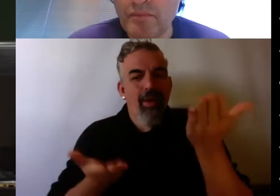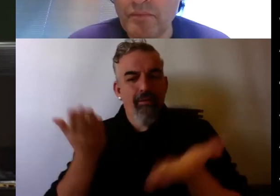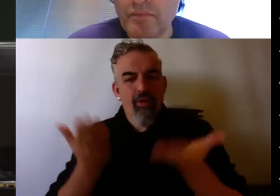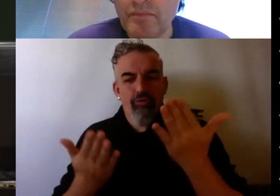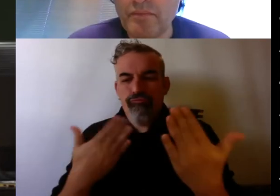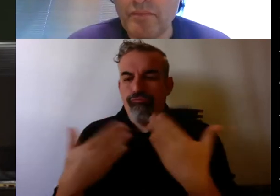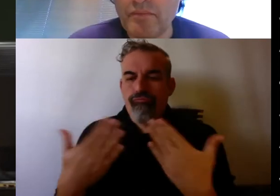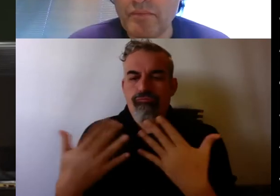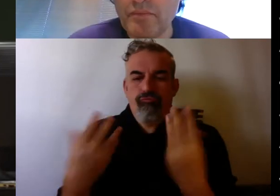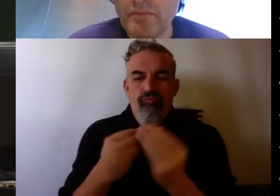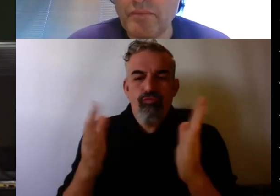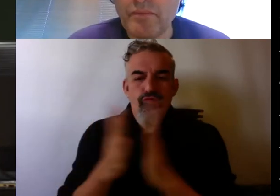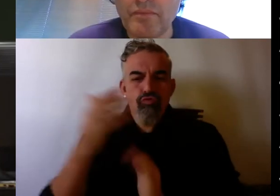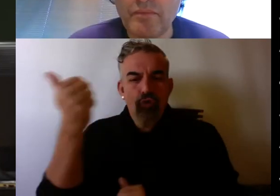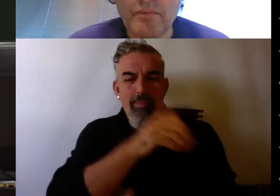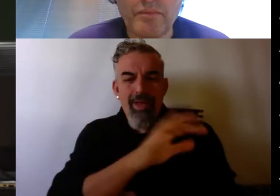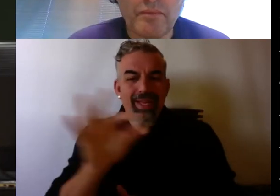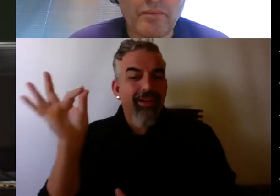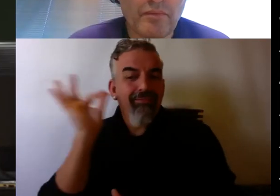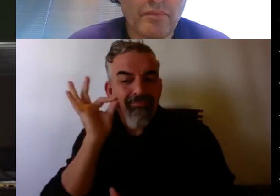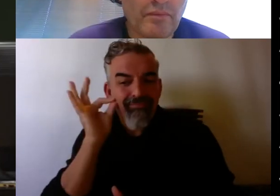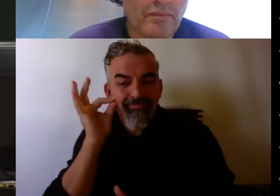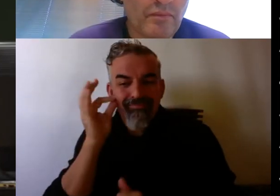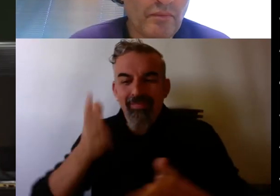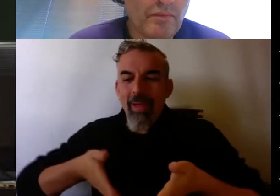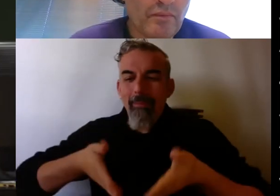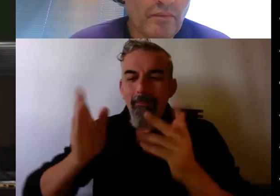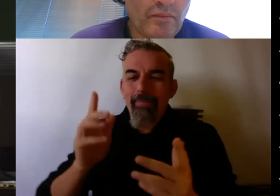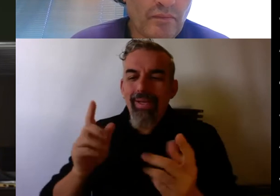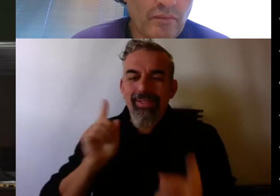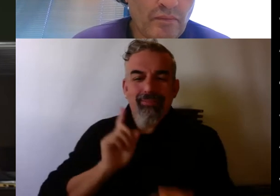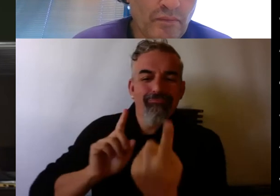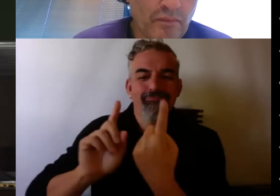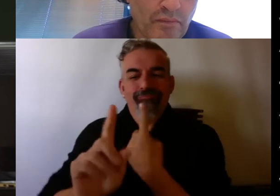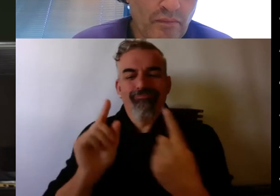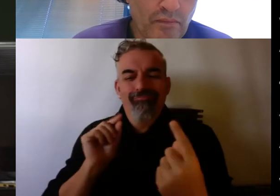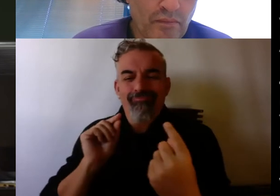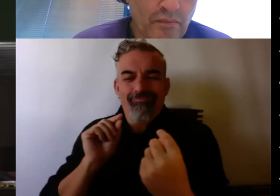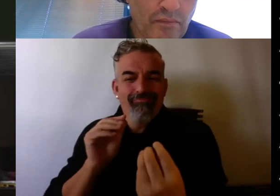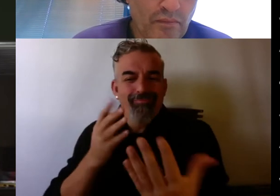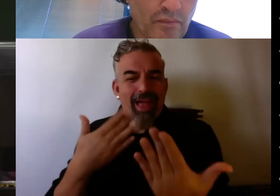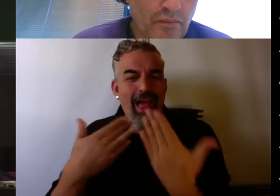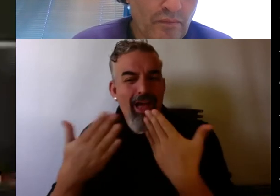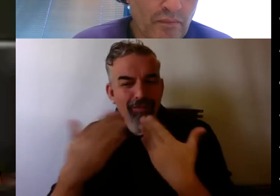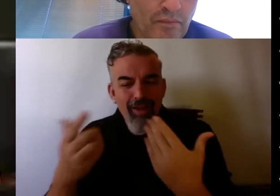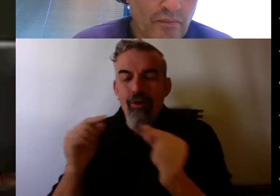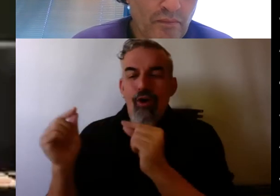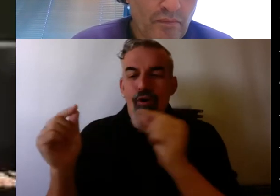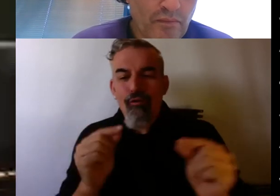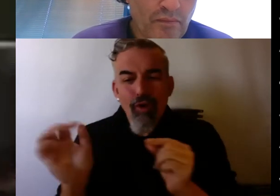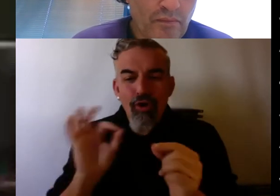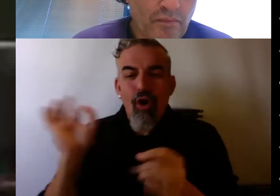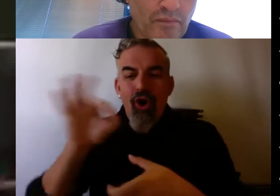compañeros, compañeras, con los pasillos, en los foros, en las cafeterías, en todos los sitios que